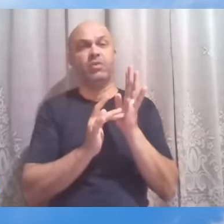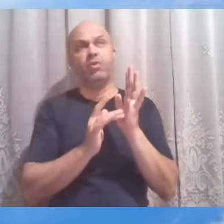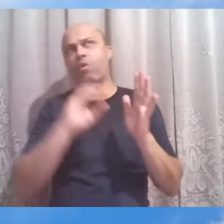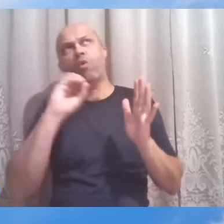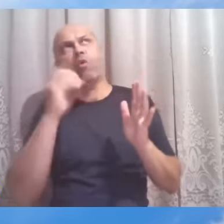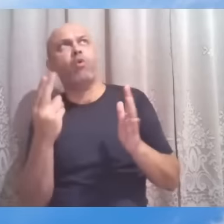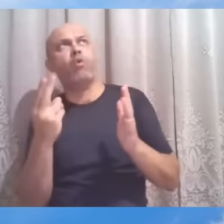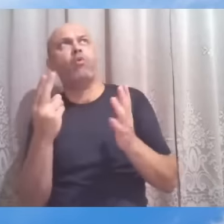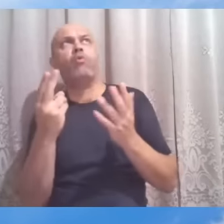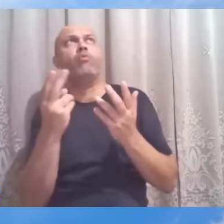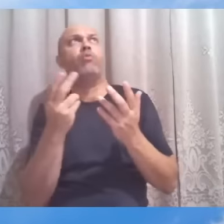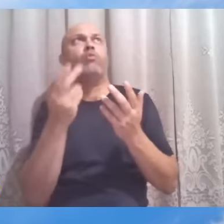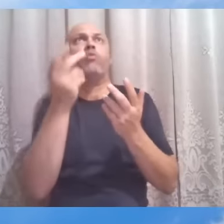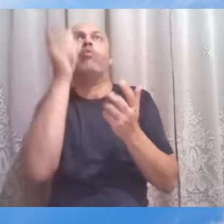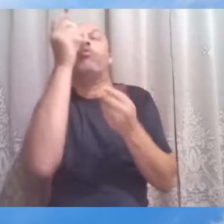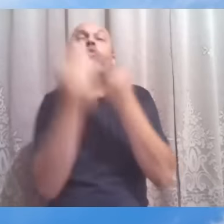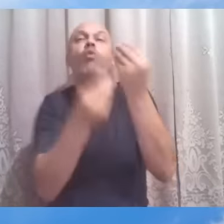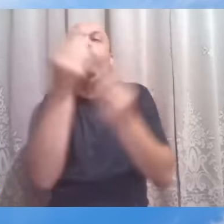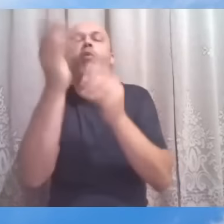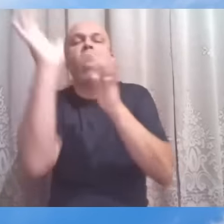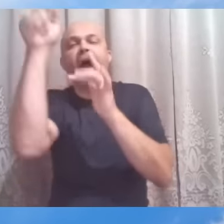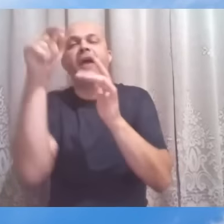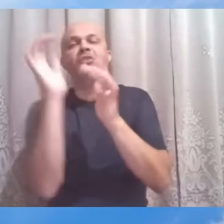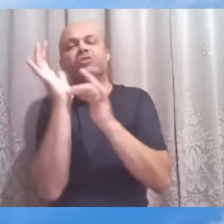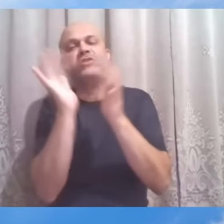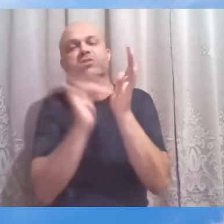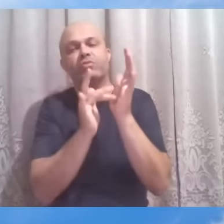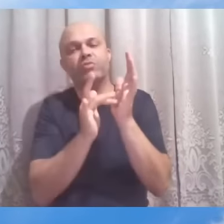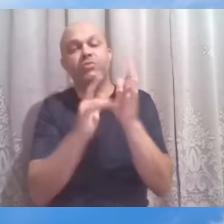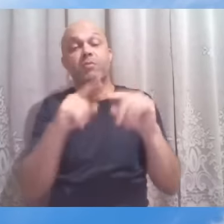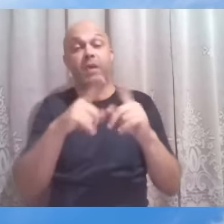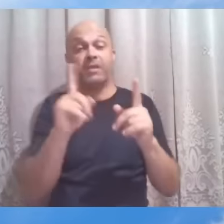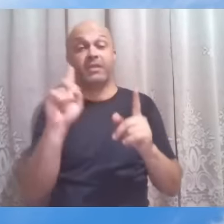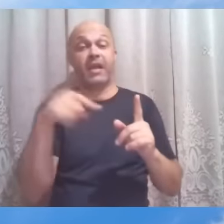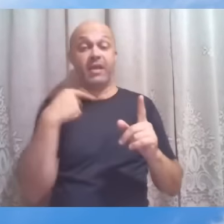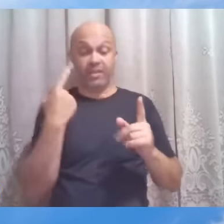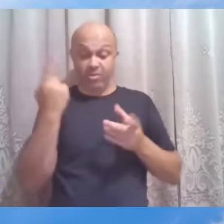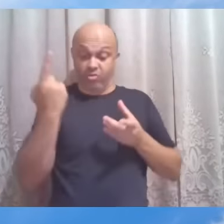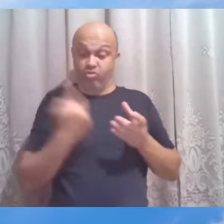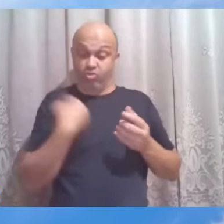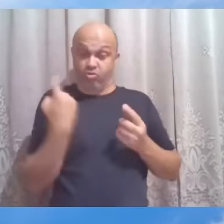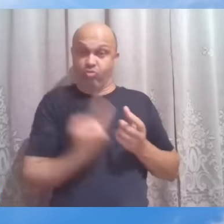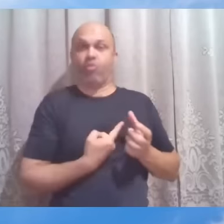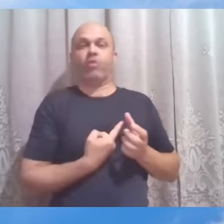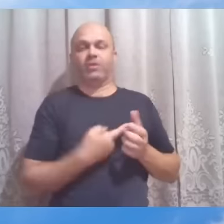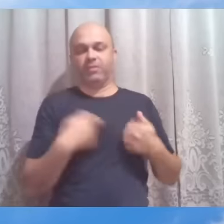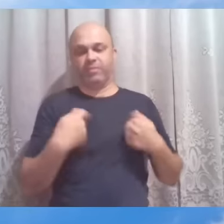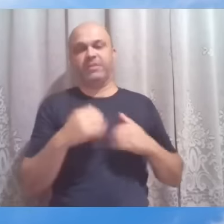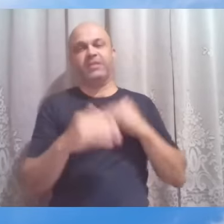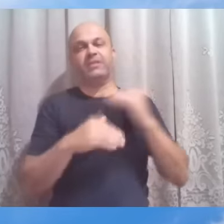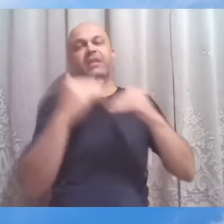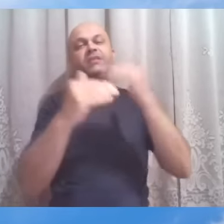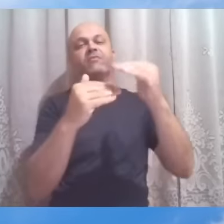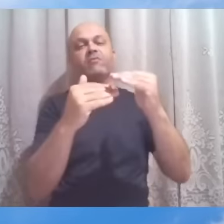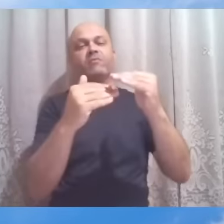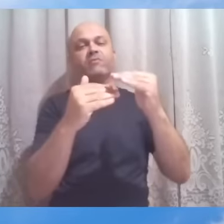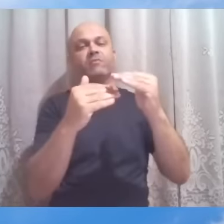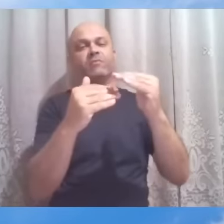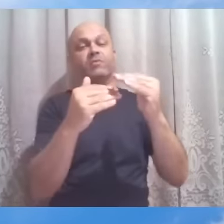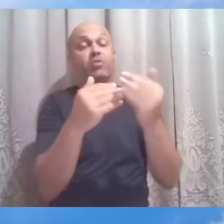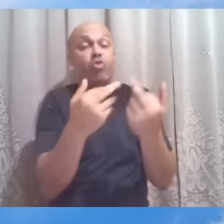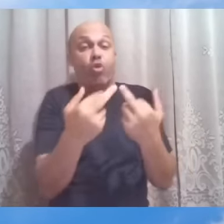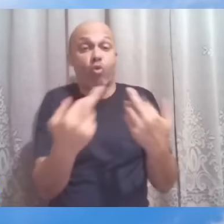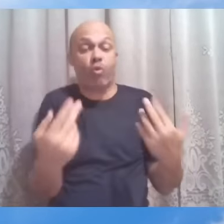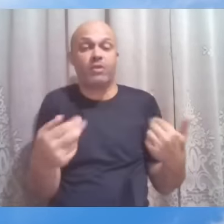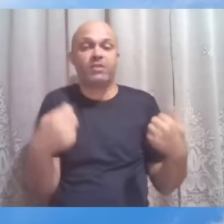que nos foi feita. Mas é algo em nós ainda a ser desenvolvido. Elementos que precisamos